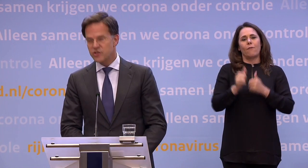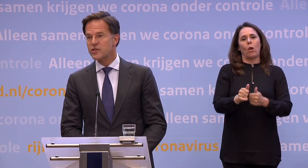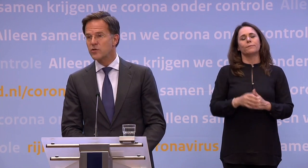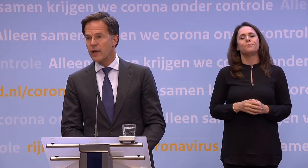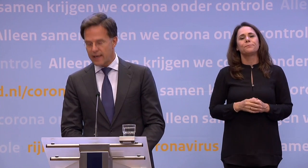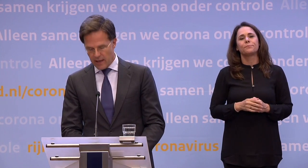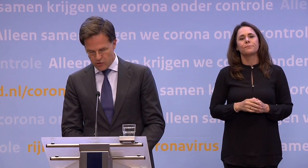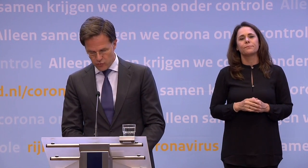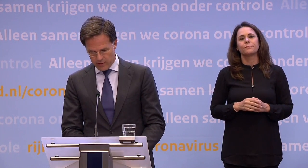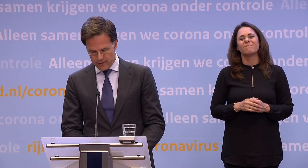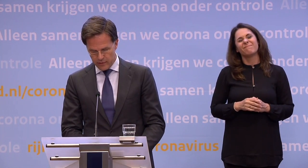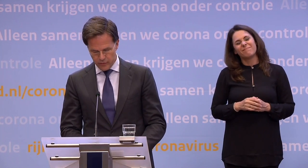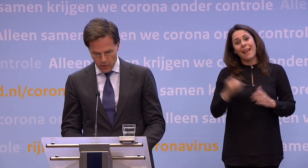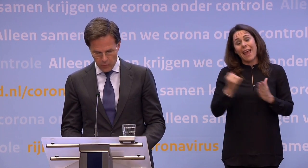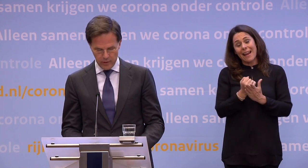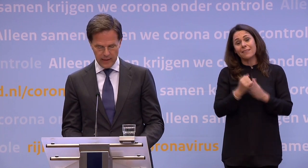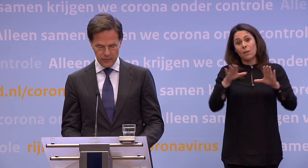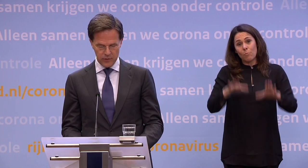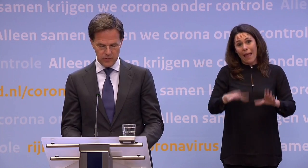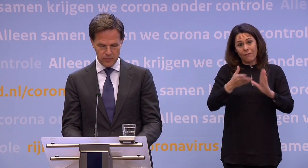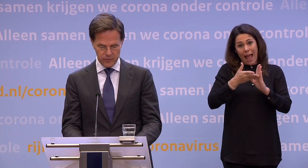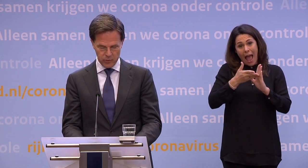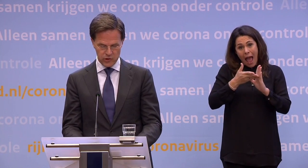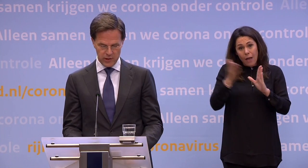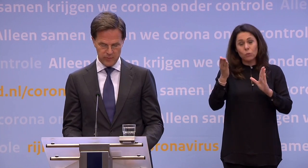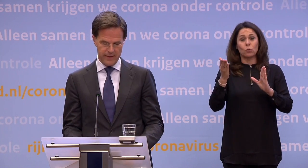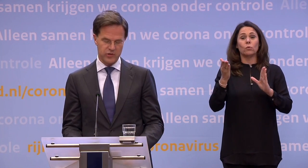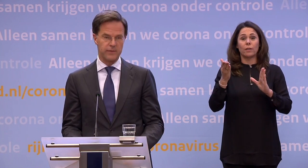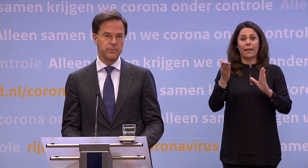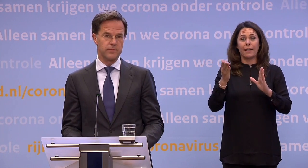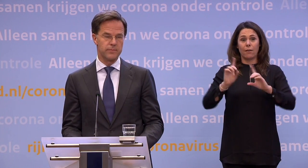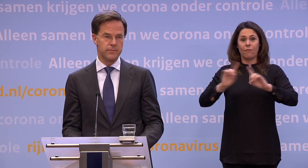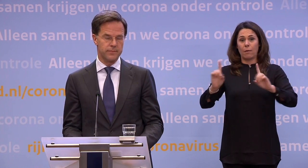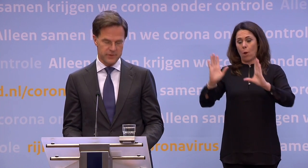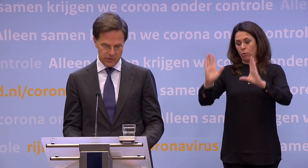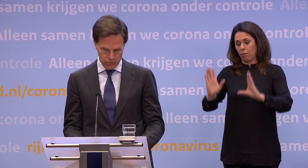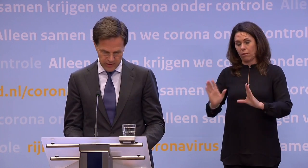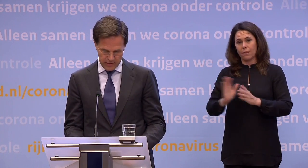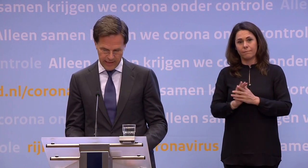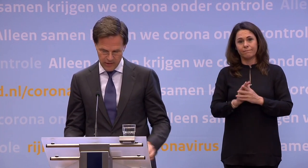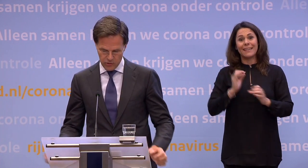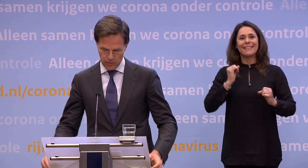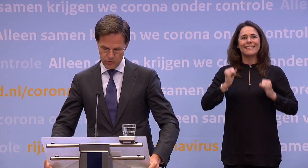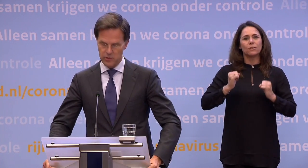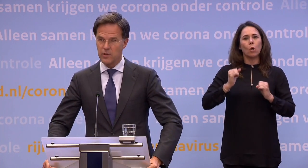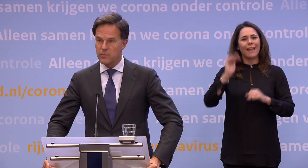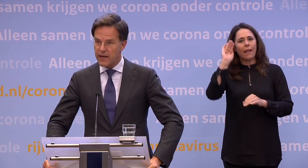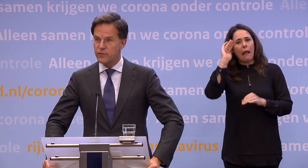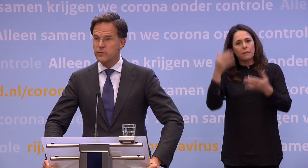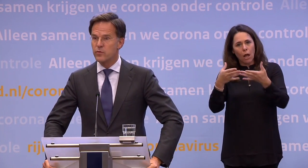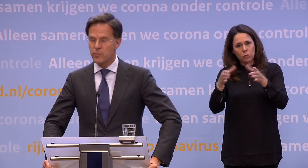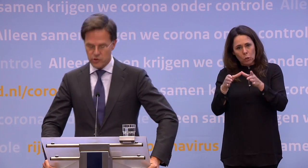Helaas zijn er nog enkele uitzonderingen die voorlopig aan de verbodskant blijven staan. De discotheken en nachtclubs